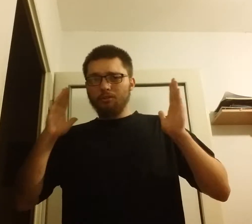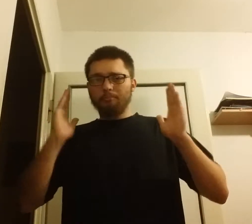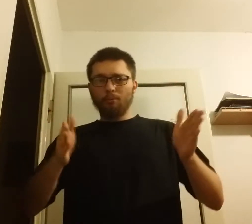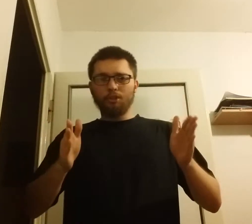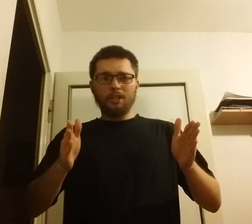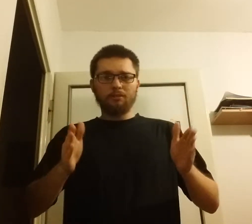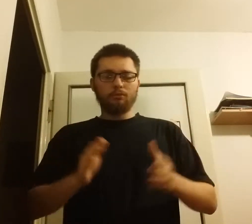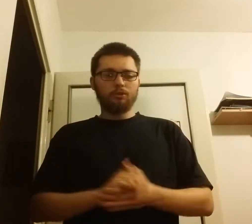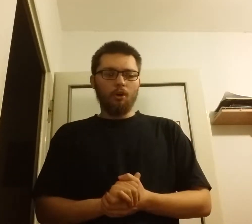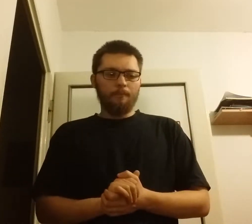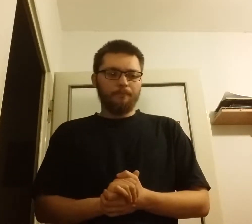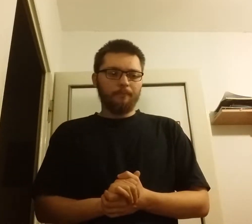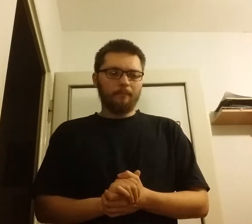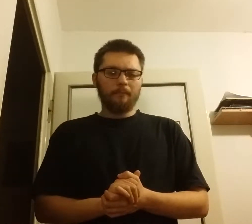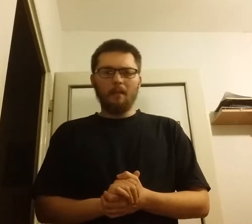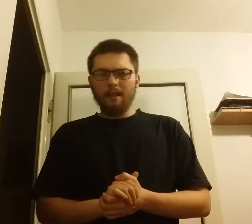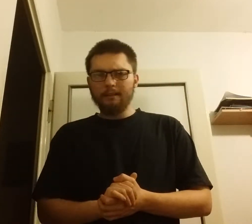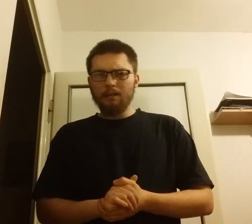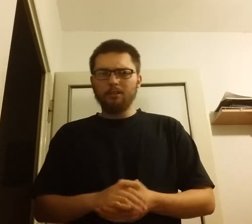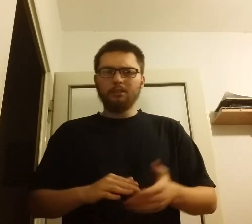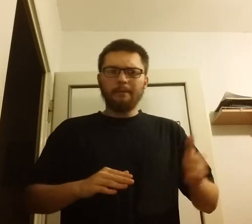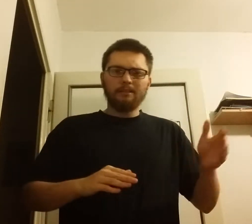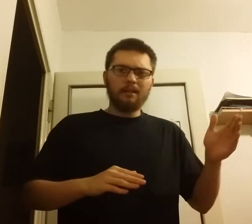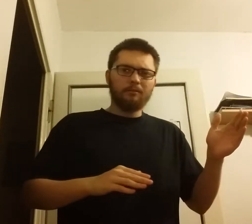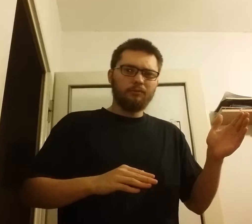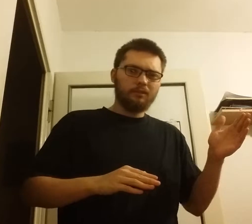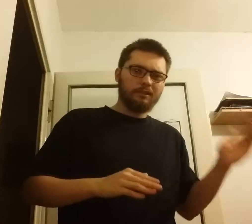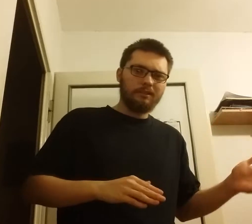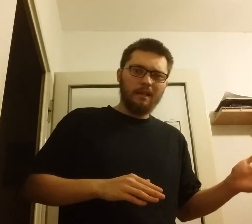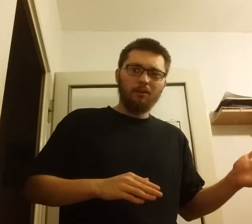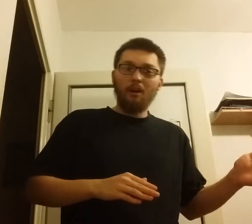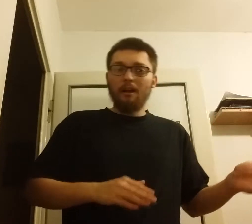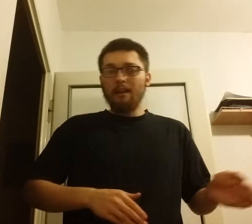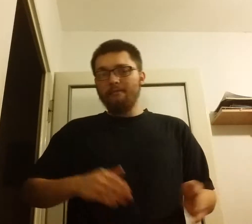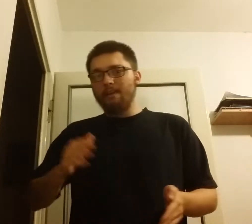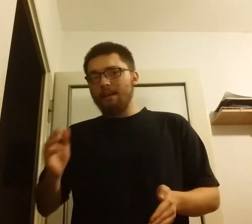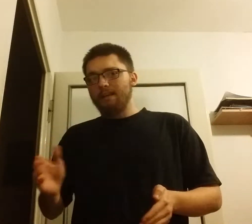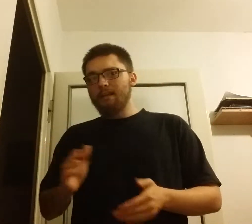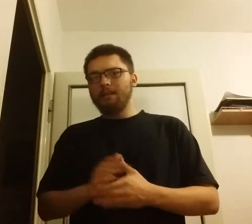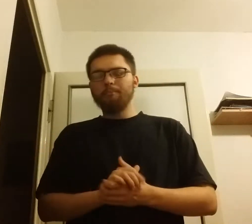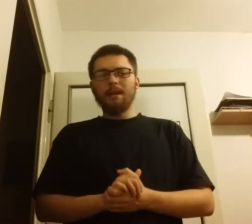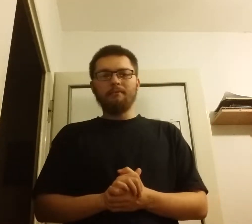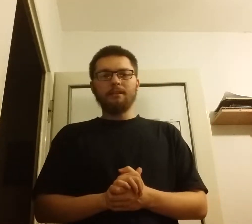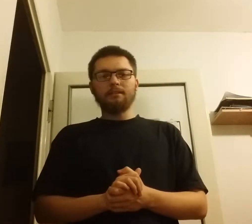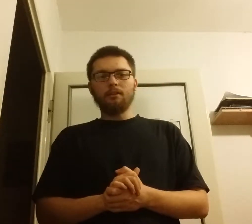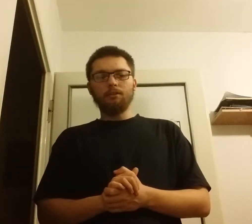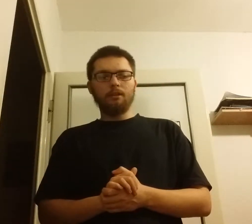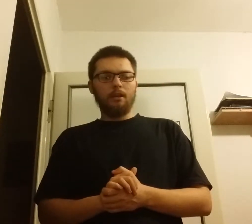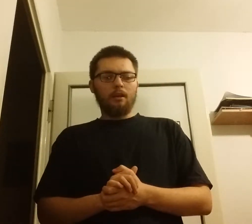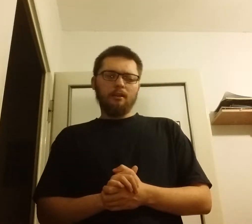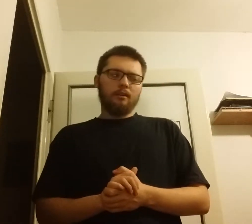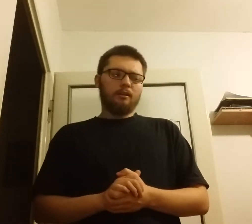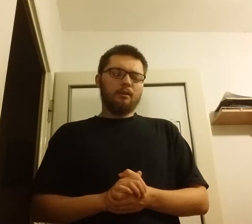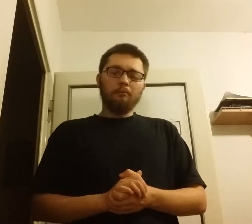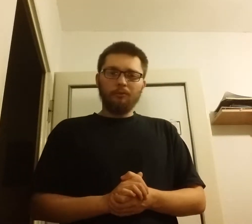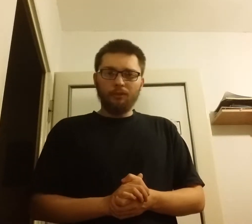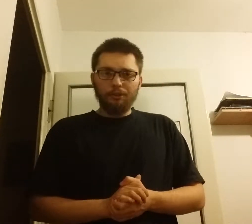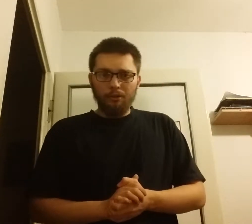poszedł do ataku, natomiast zarówno z jego lewej, jak i prawej strony mówiono